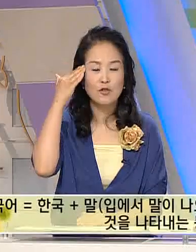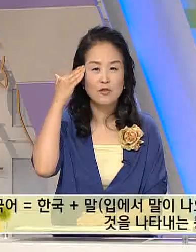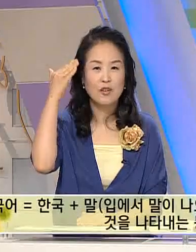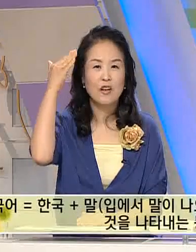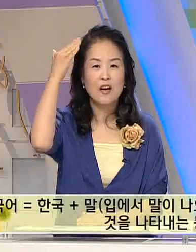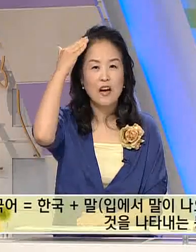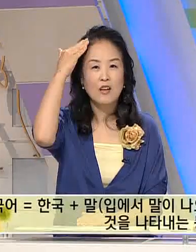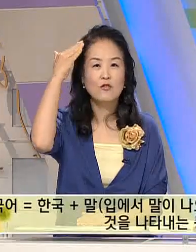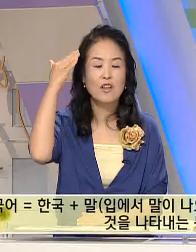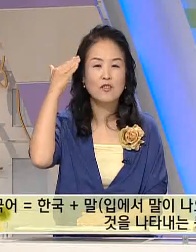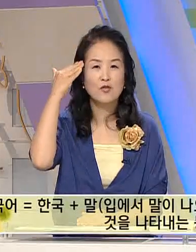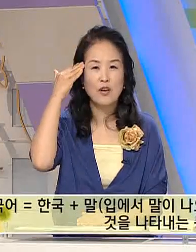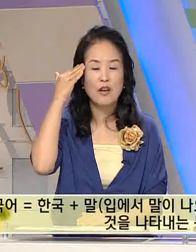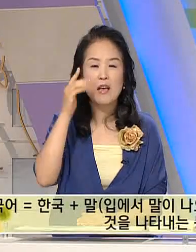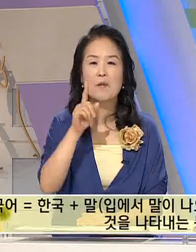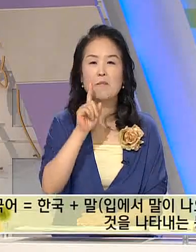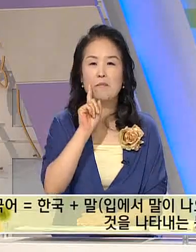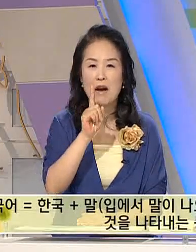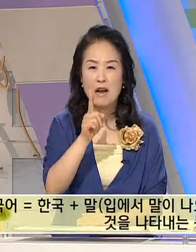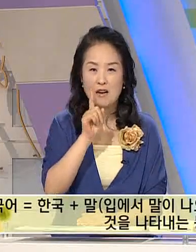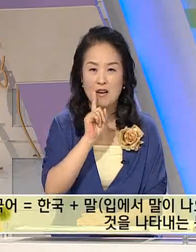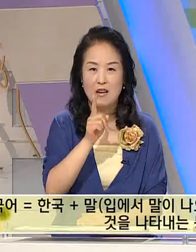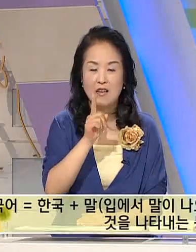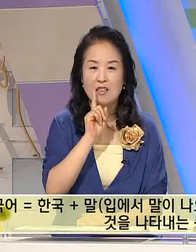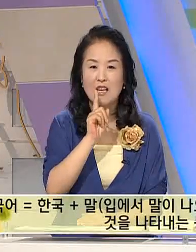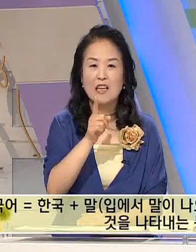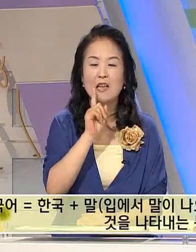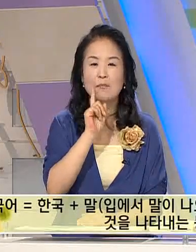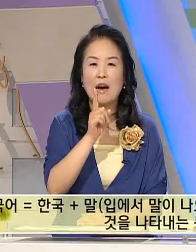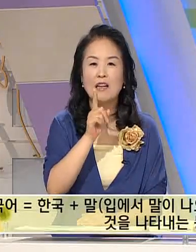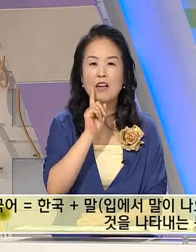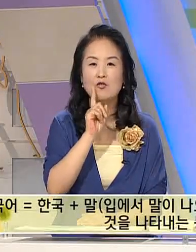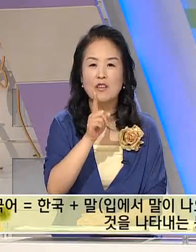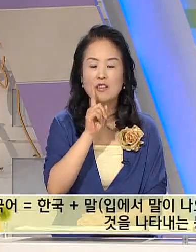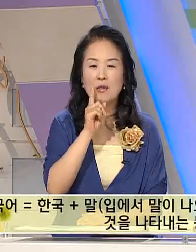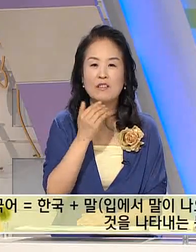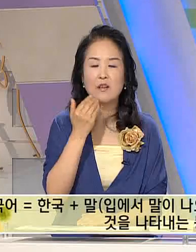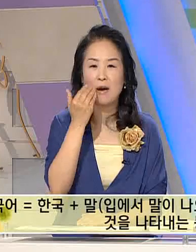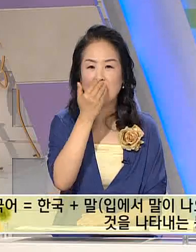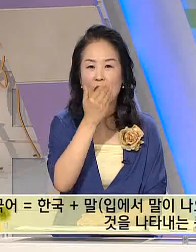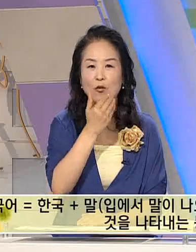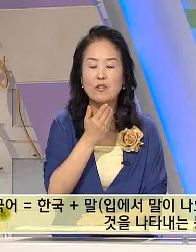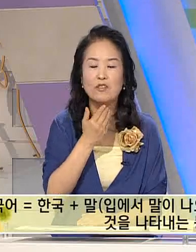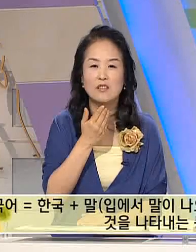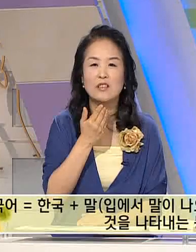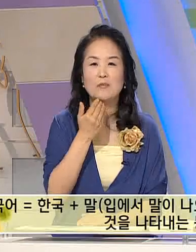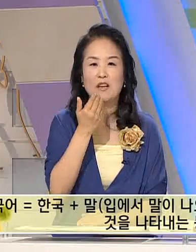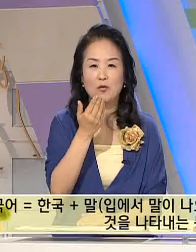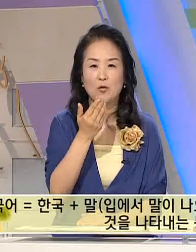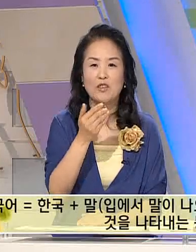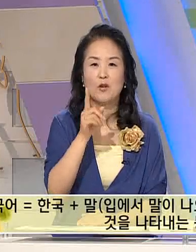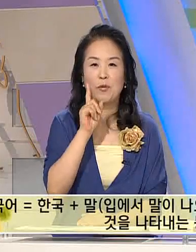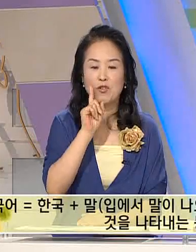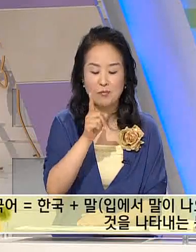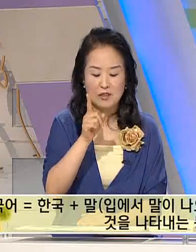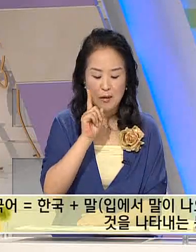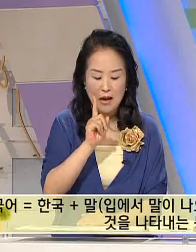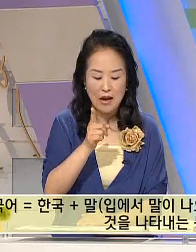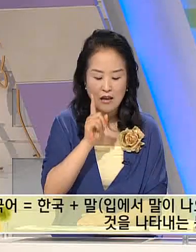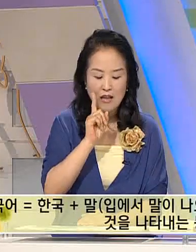한국이라는 수화의 말 자 이 말이라는 수화는 입에서 말이 나오는 것을 의미하는 동작이라고 배웠습니다. 말